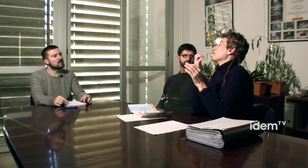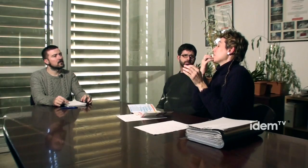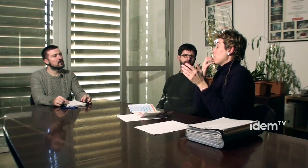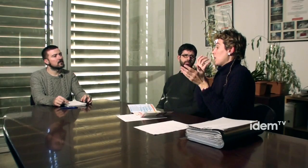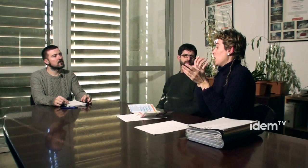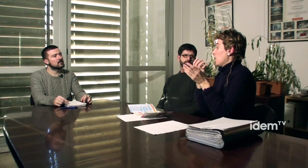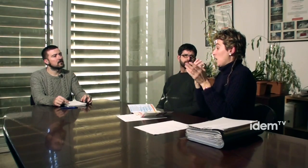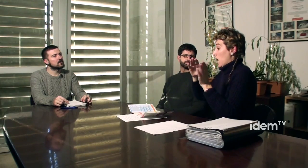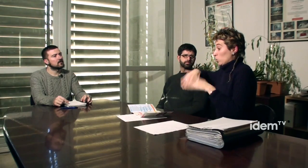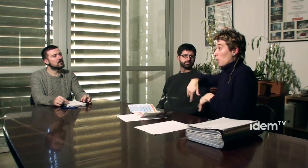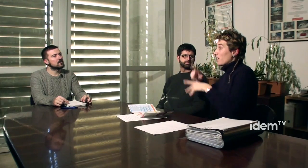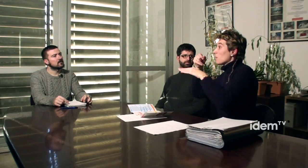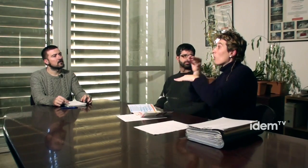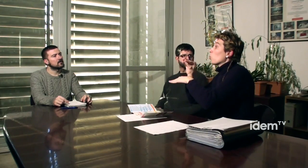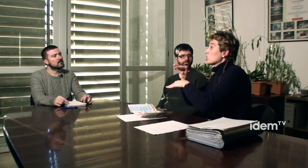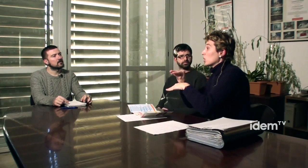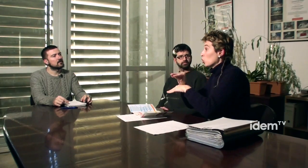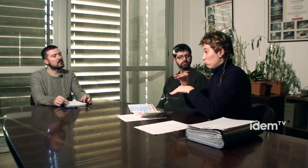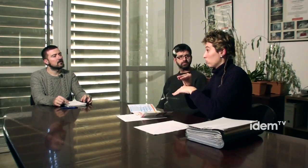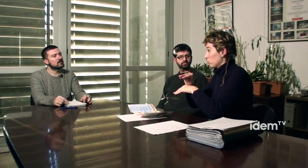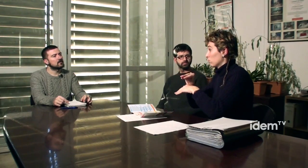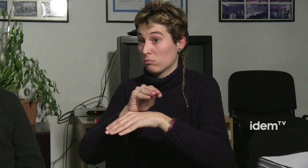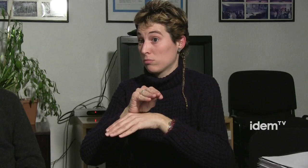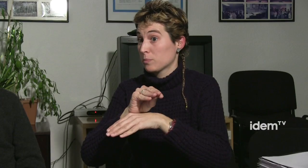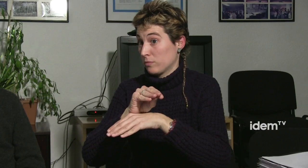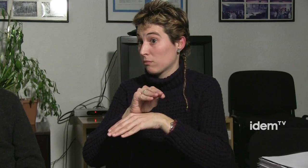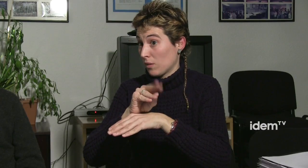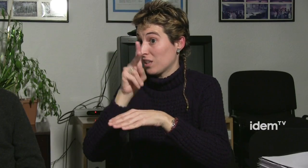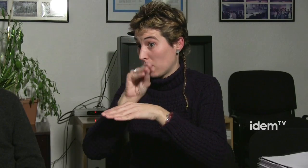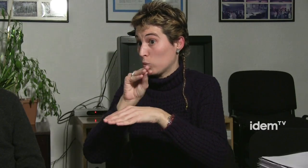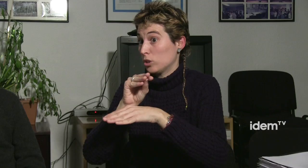Es nota, es nota molt que s'ha obert un món, per exemple, en educació.